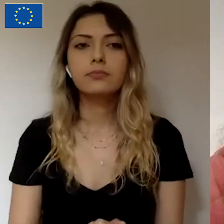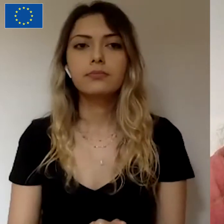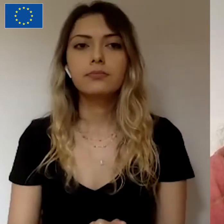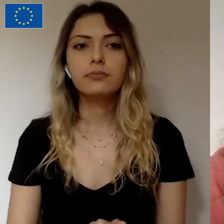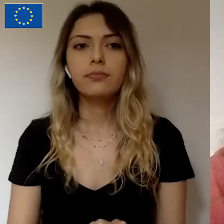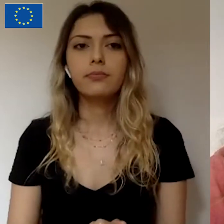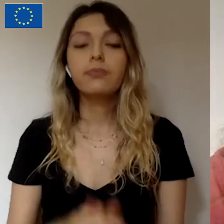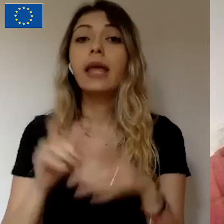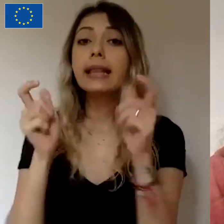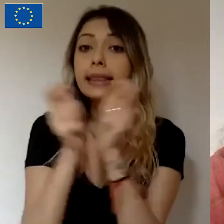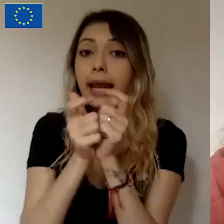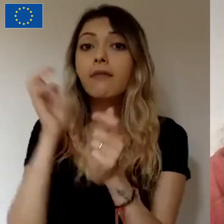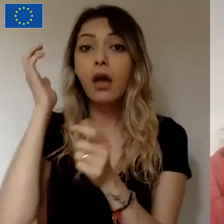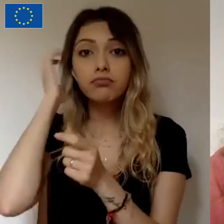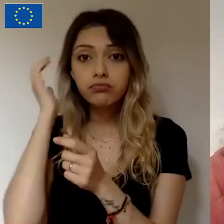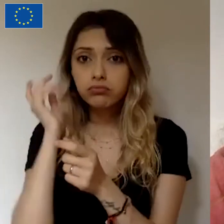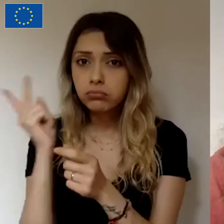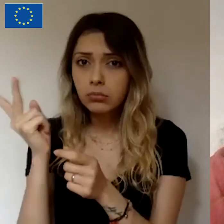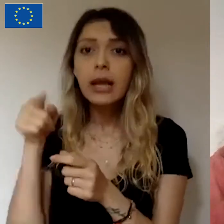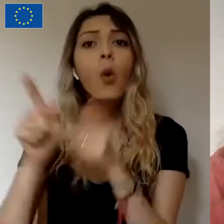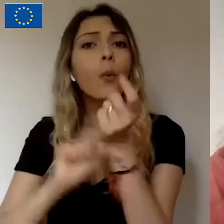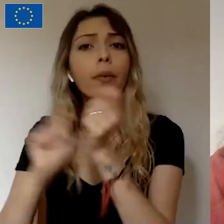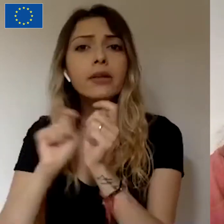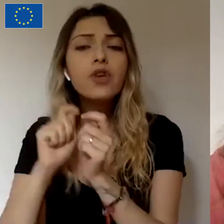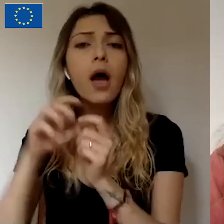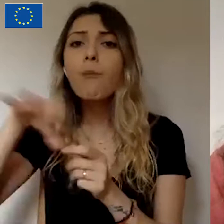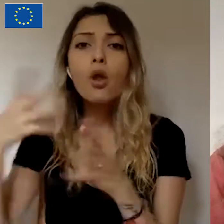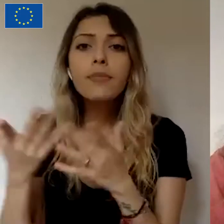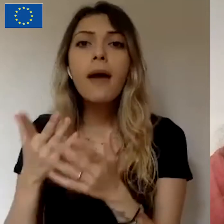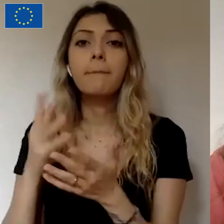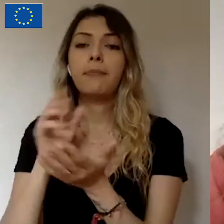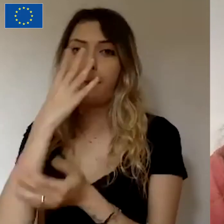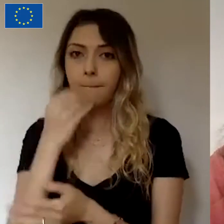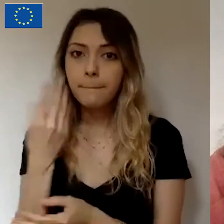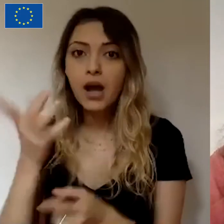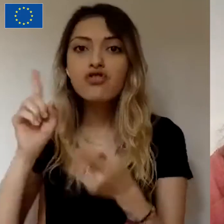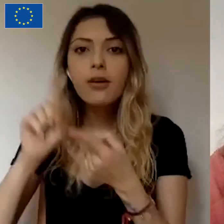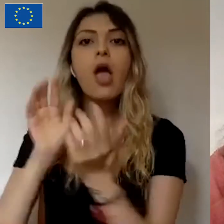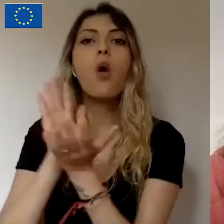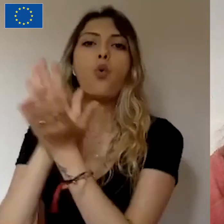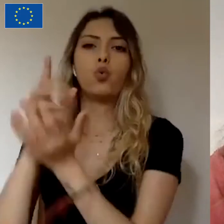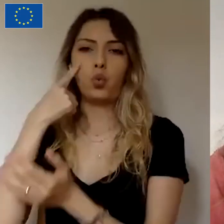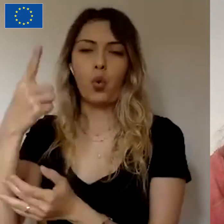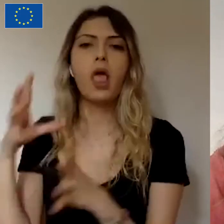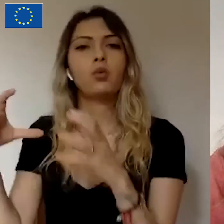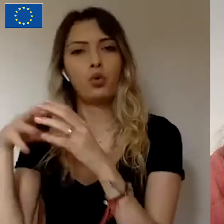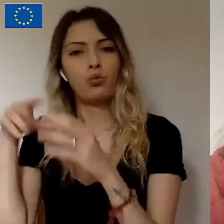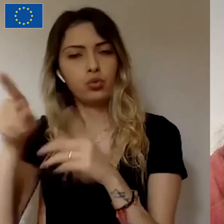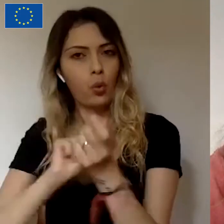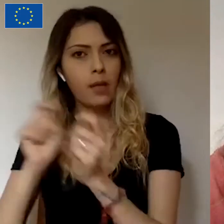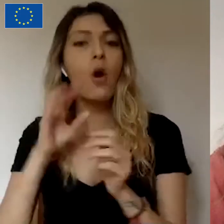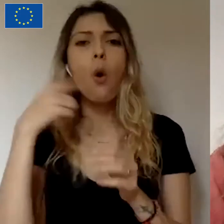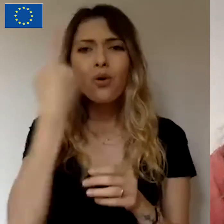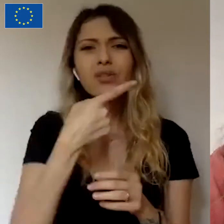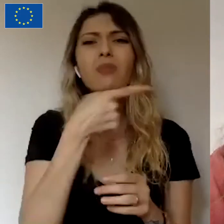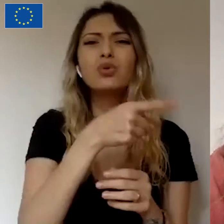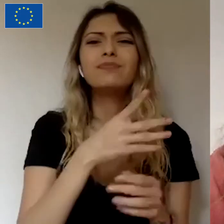STK'ların kullanabileceği türler ise bağış bazlı ve ödül bazlı türler. Dolayısıyla hisse bazlı ve borç bazının üzerinde çok durmak istemiyorum.